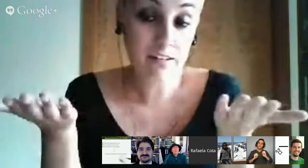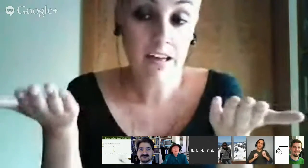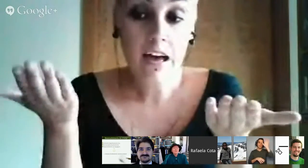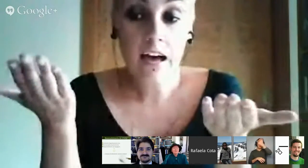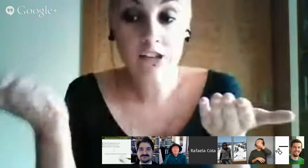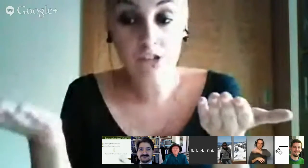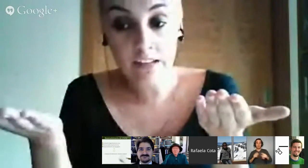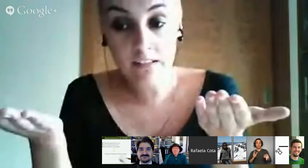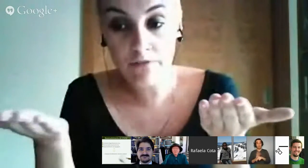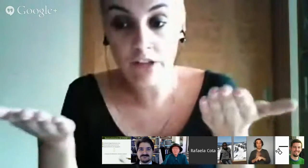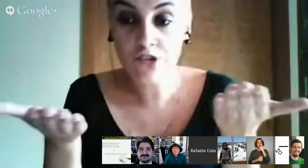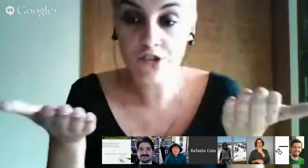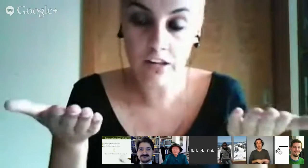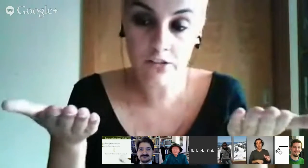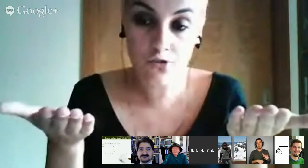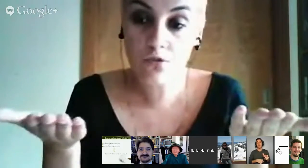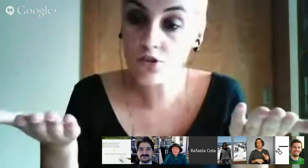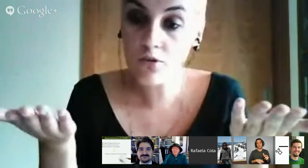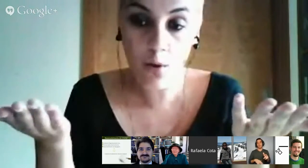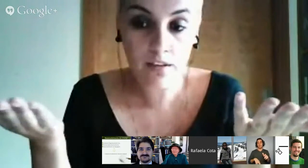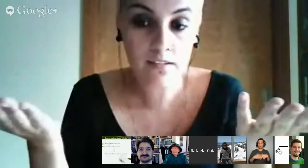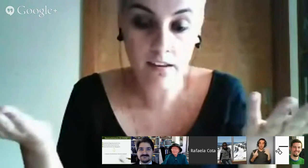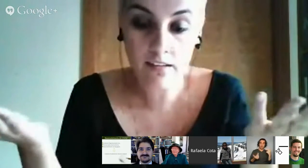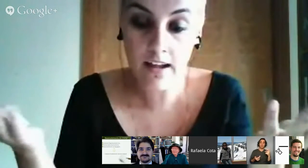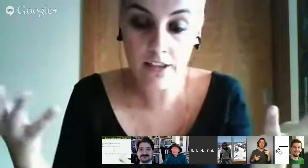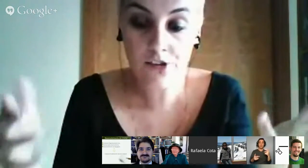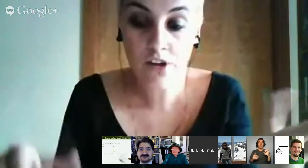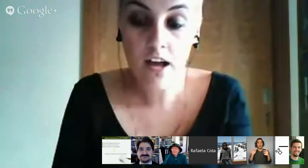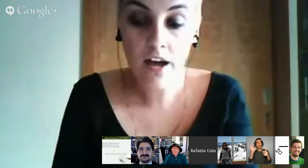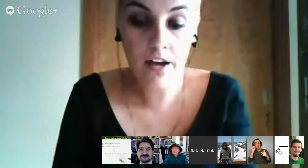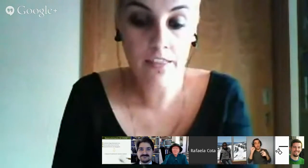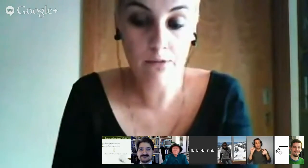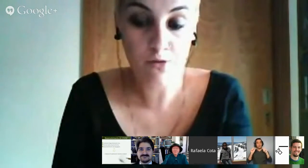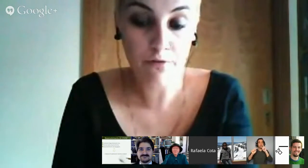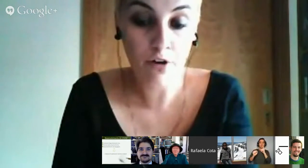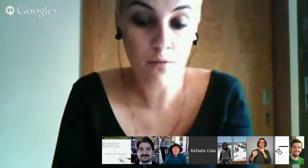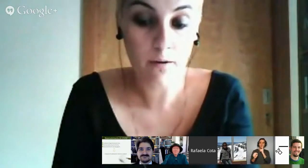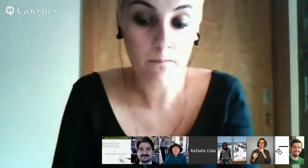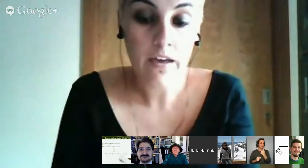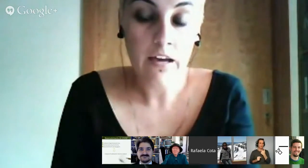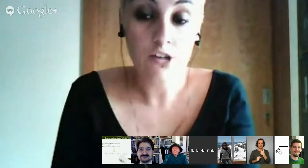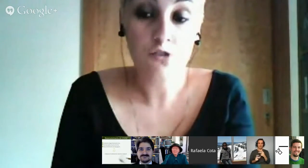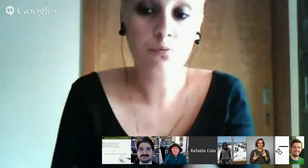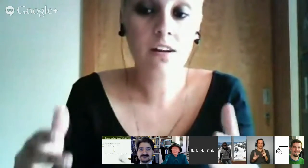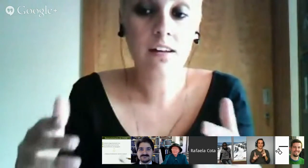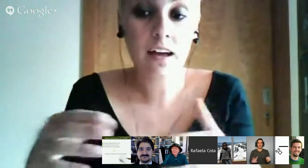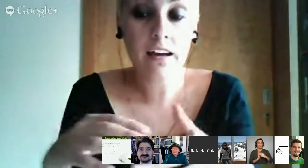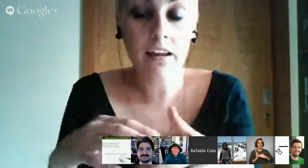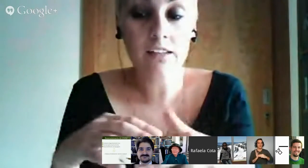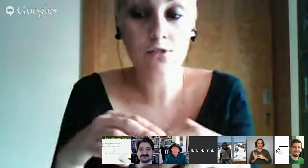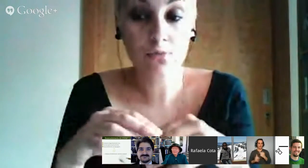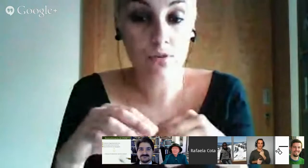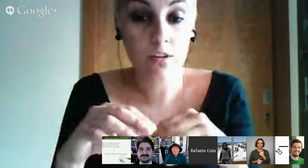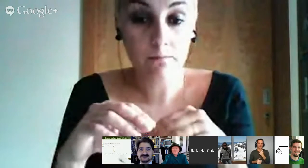de facto, as crianças ouvintes e as crianças surdas não podem ser ensinadas da mesma forma. Isto porque a criança surda,